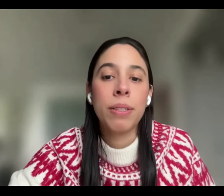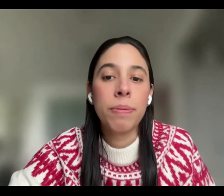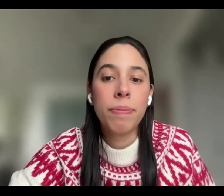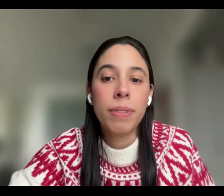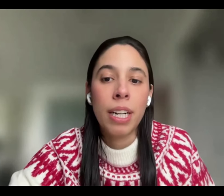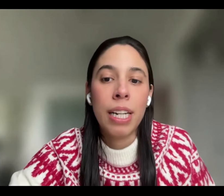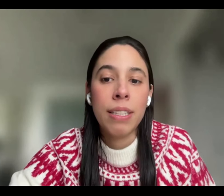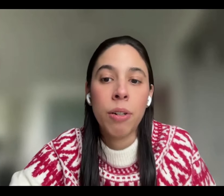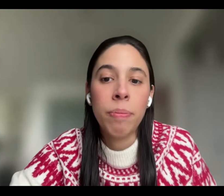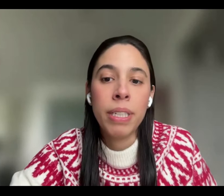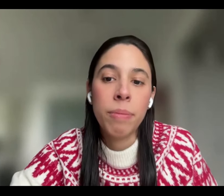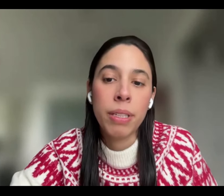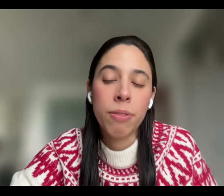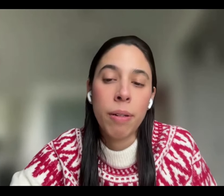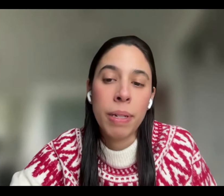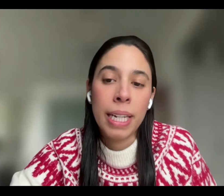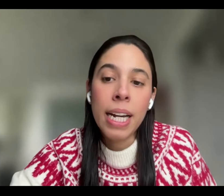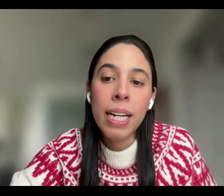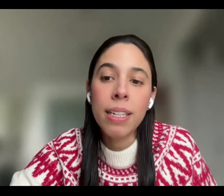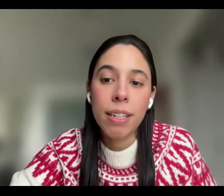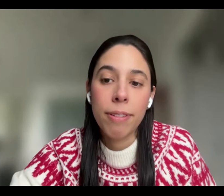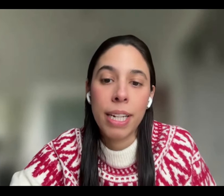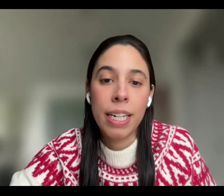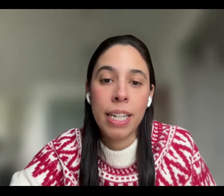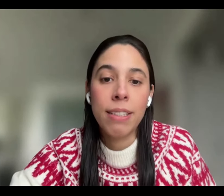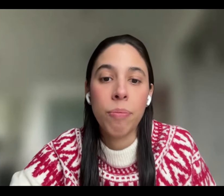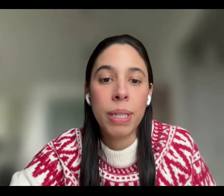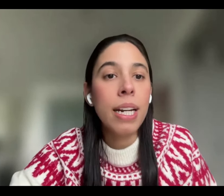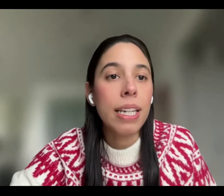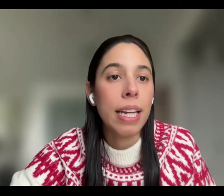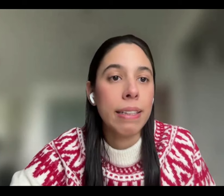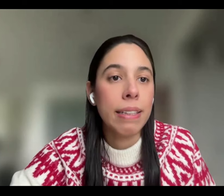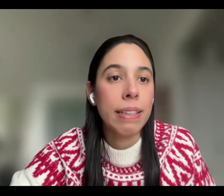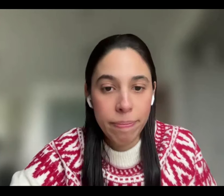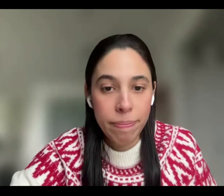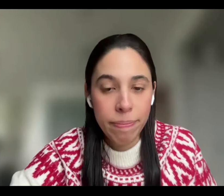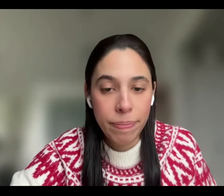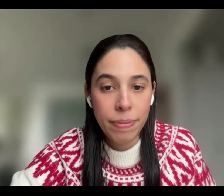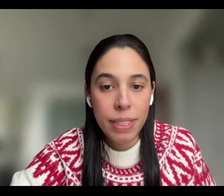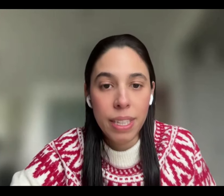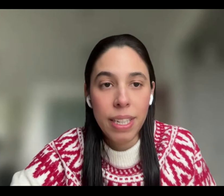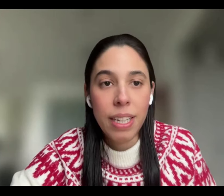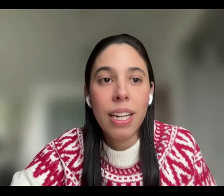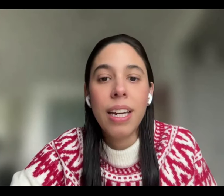impedimento. Se realiza acompañamiento familiar, refieren a aceptar y entender.